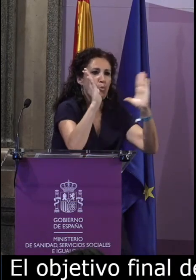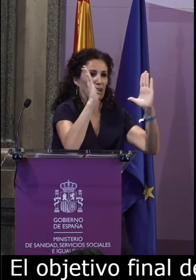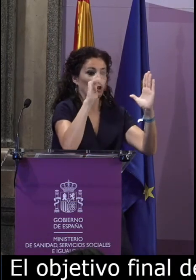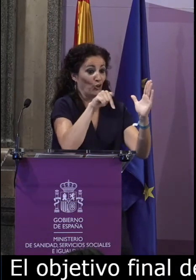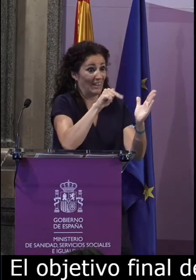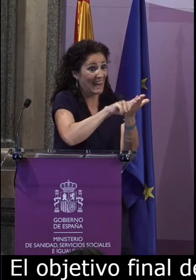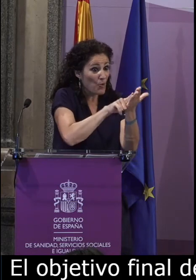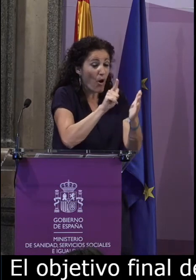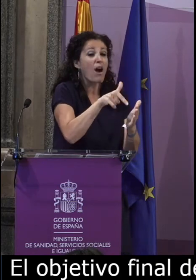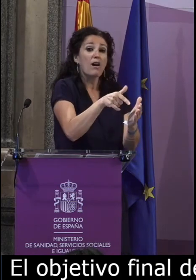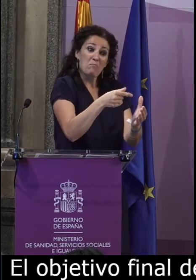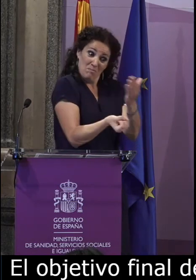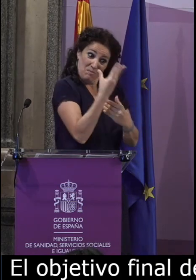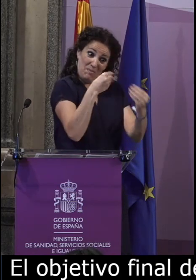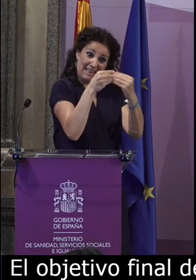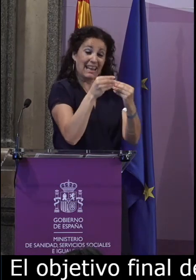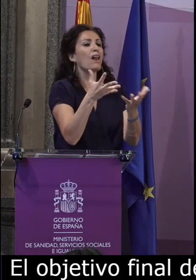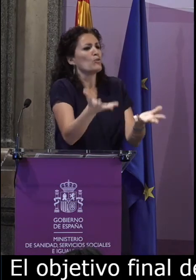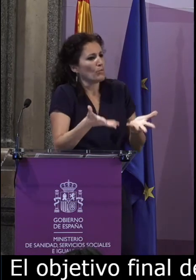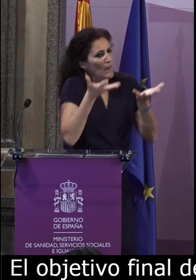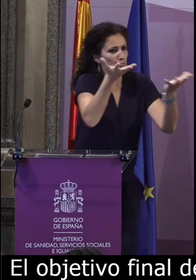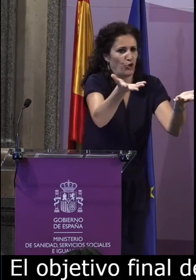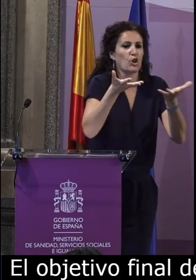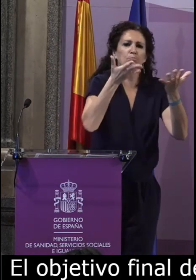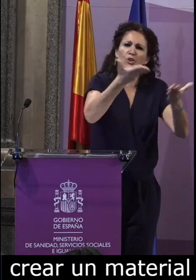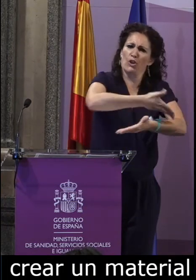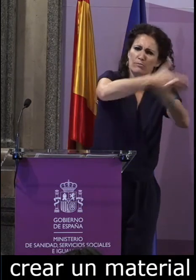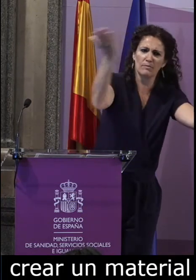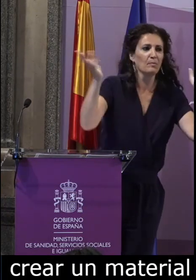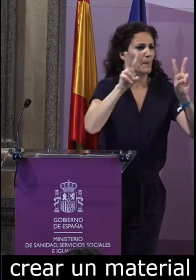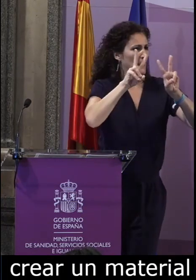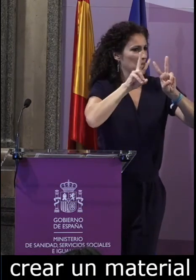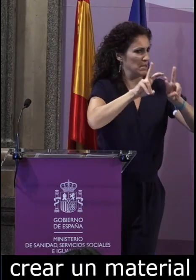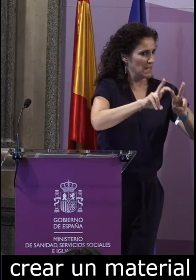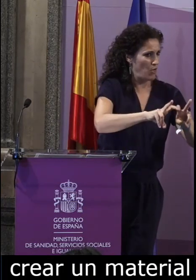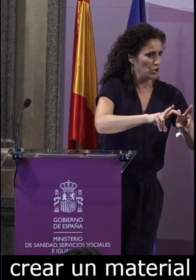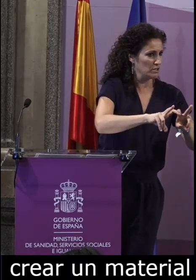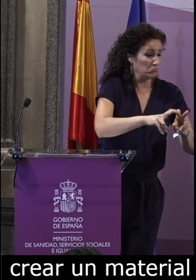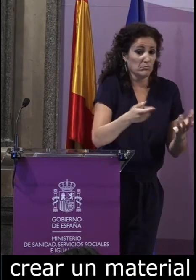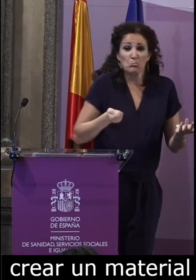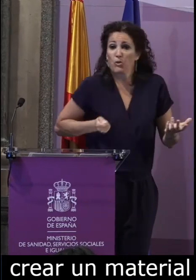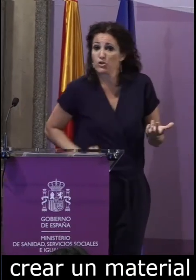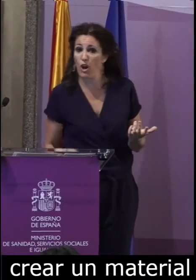de la situación actual que vive esta lengua y ponerlo a disposición de investigadores,